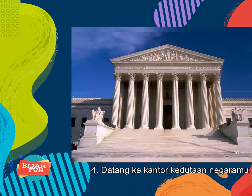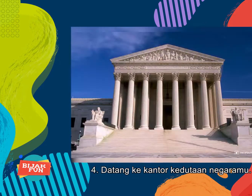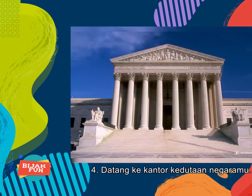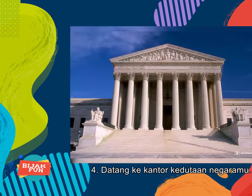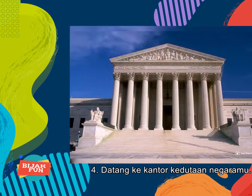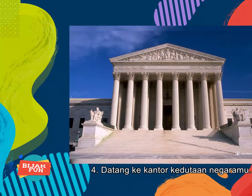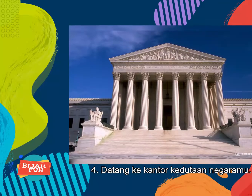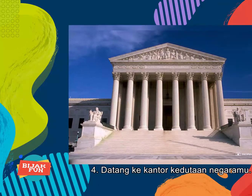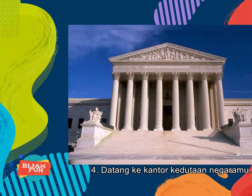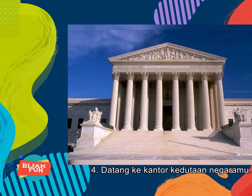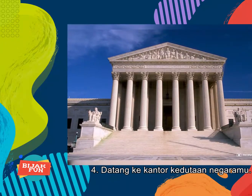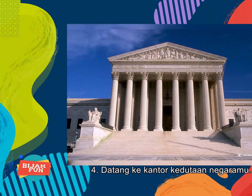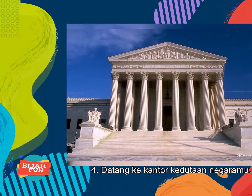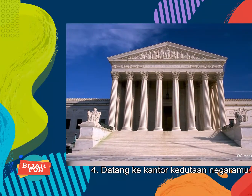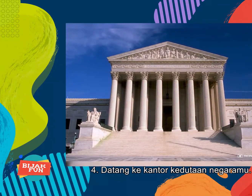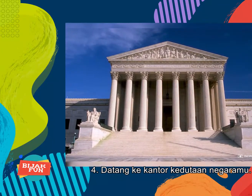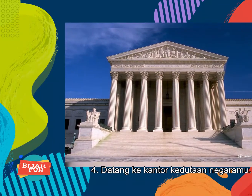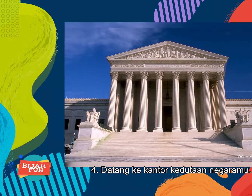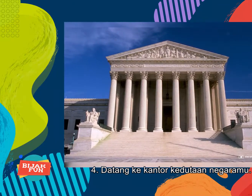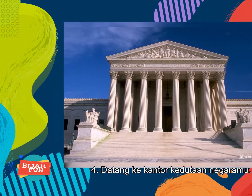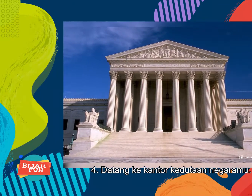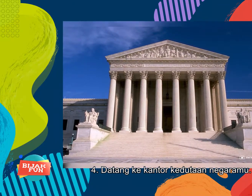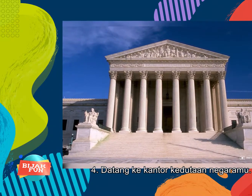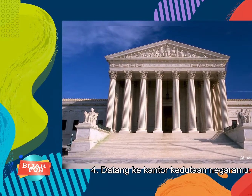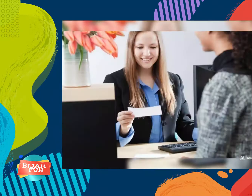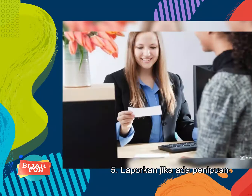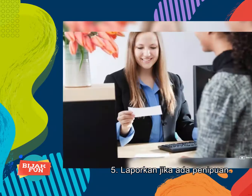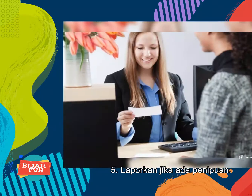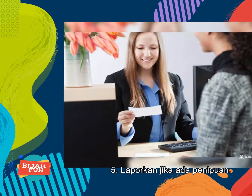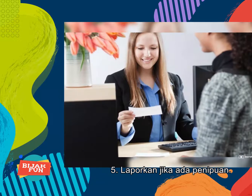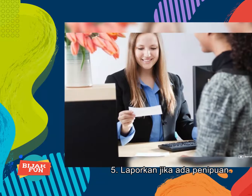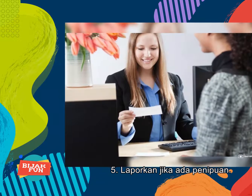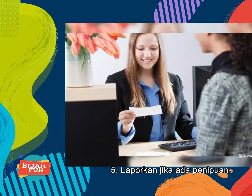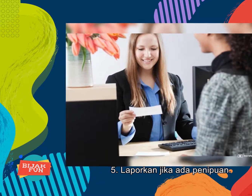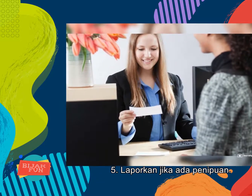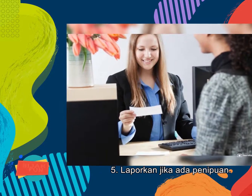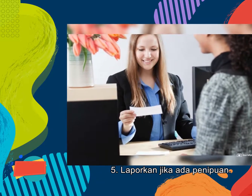Datang ke kantor kedutaan negaramu. Dan laporkan jika ada penipuan.